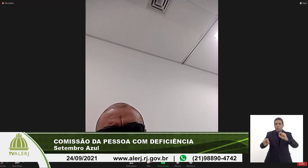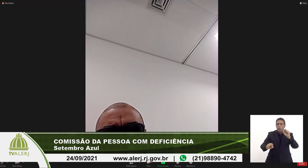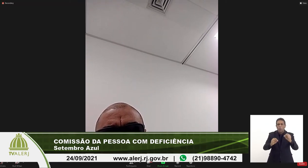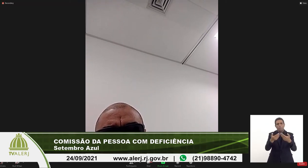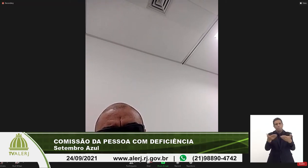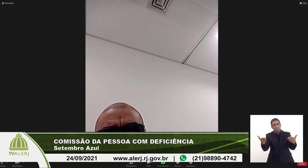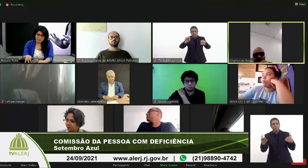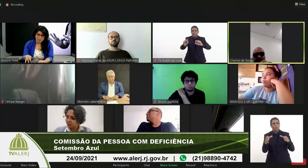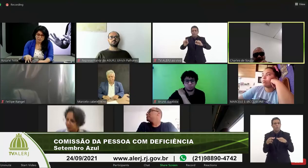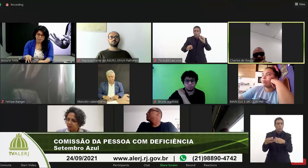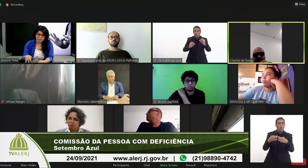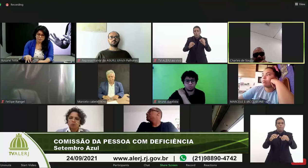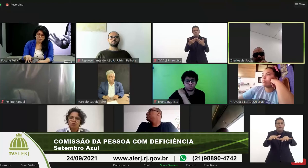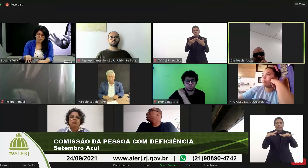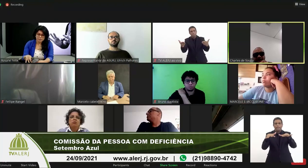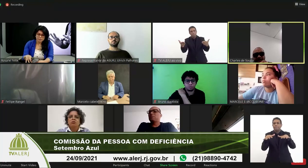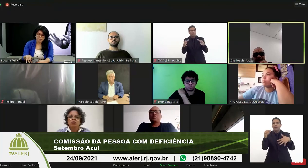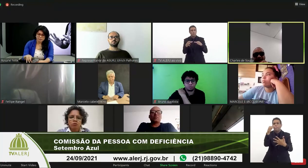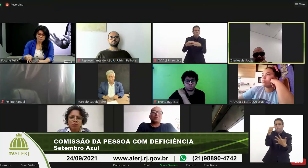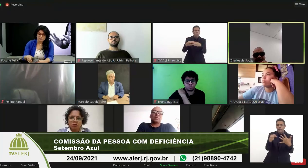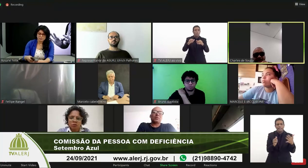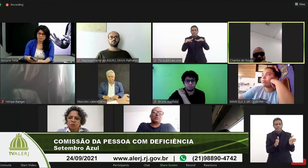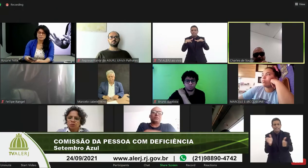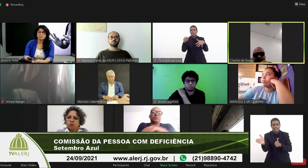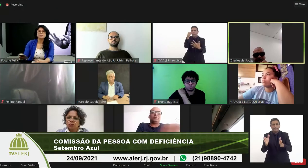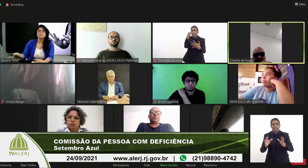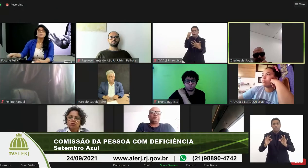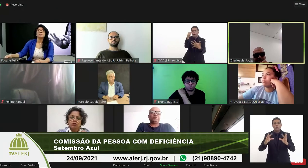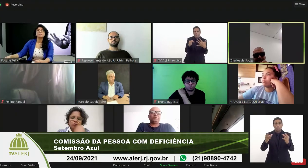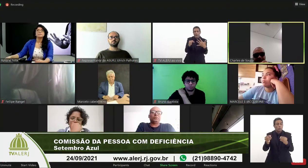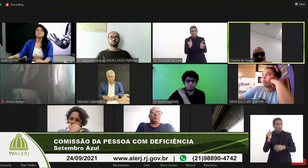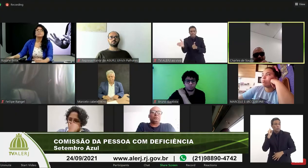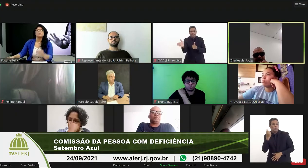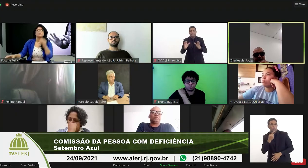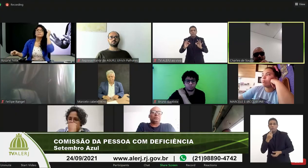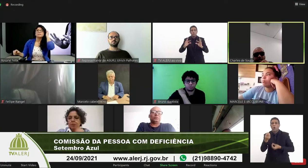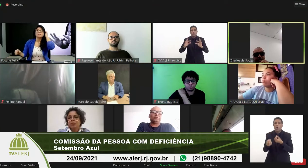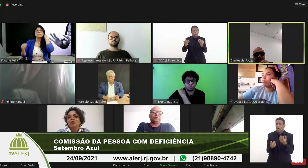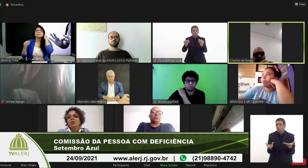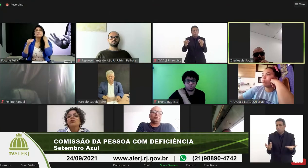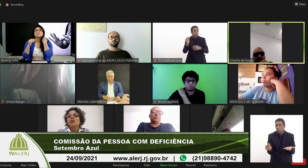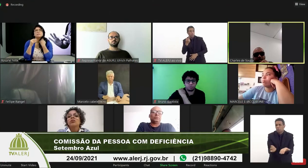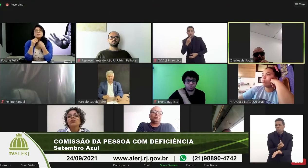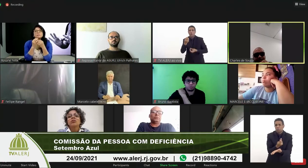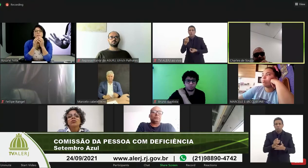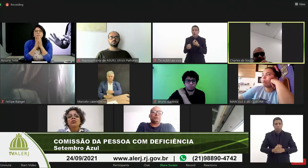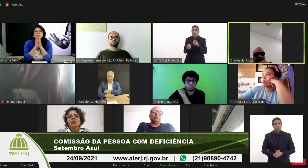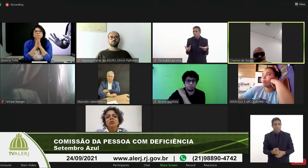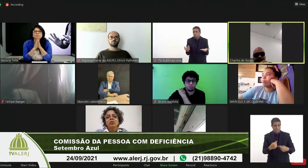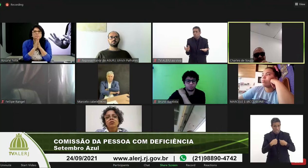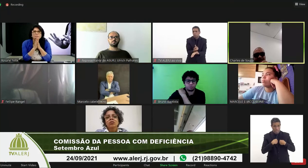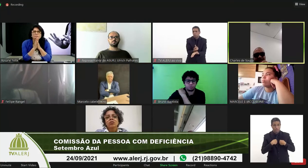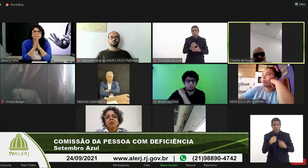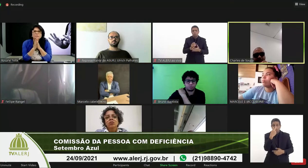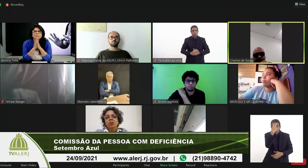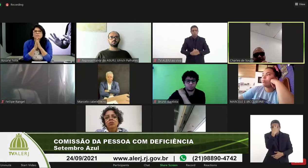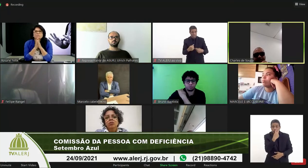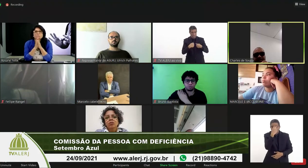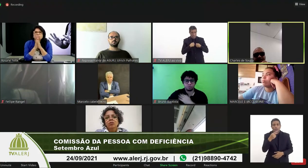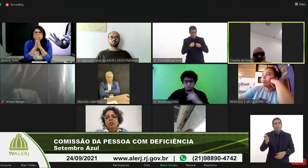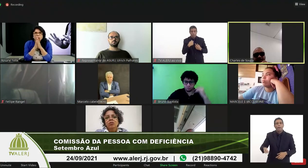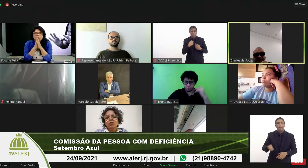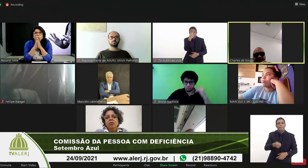deputado e companheiros sobre a questão da acessibilidade para a pessoa surda o que acontece eu por ser cego eu tenho uma